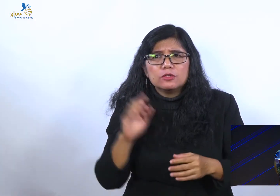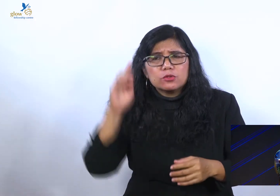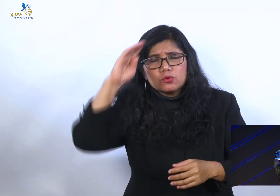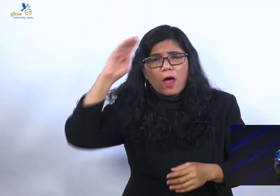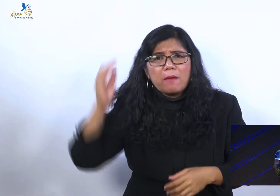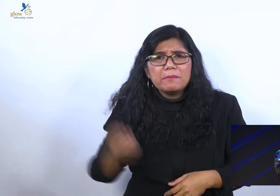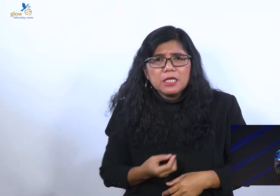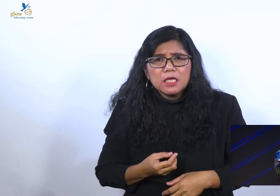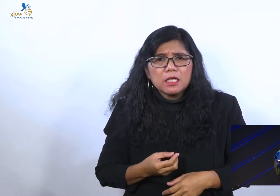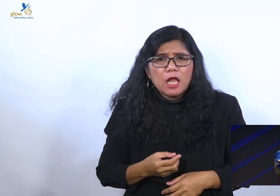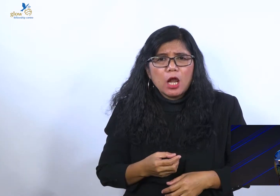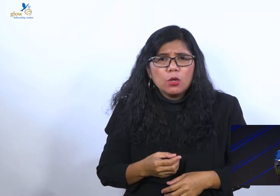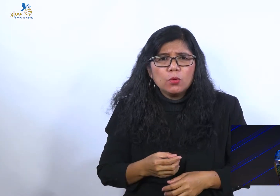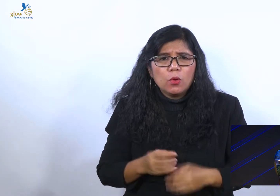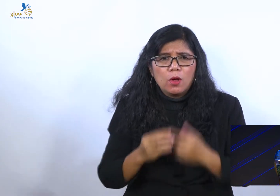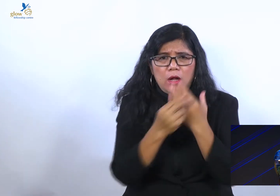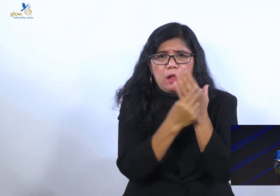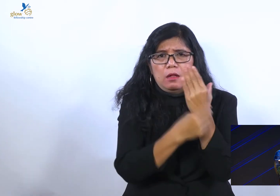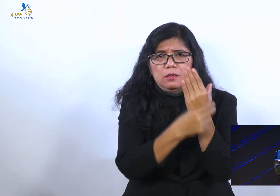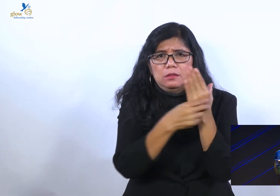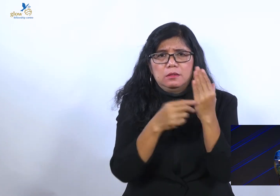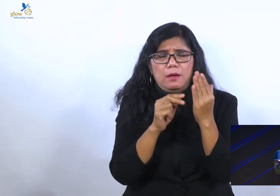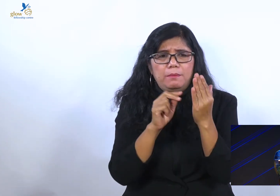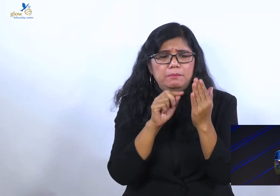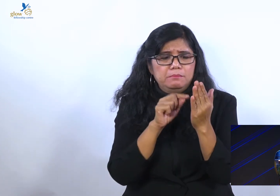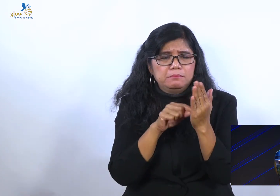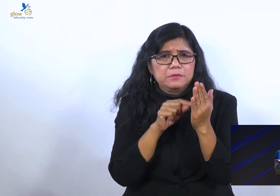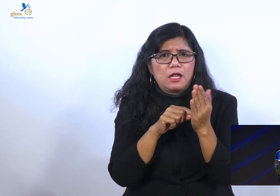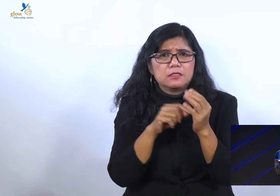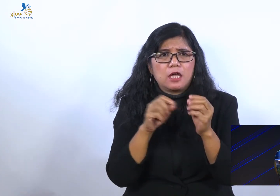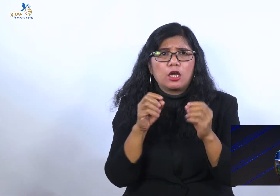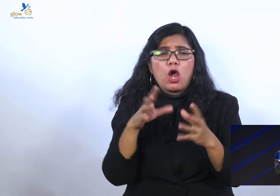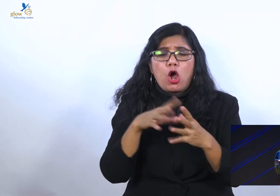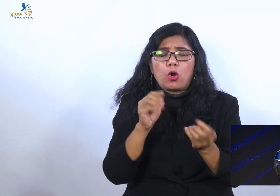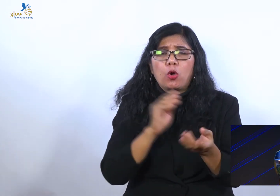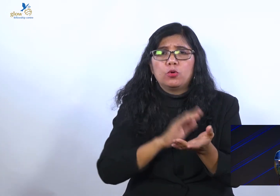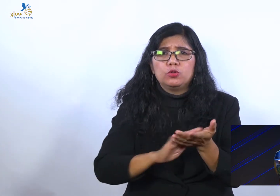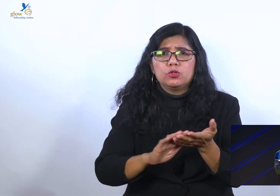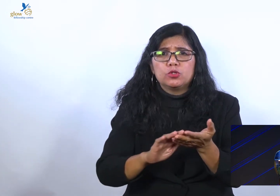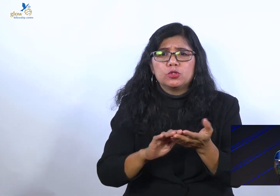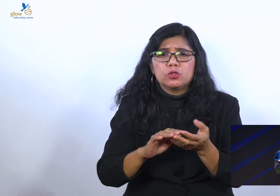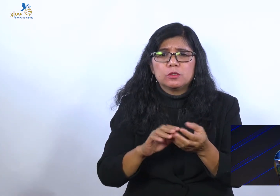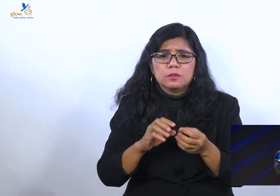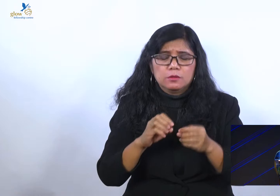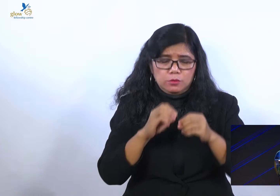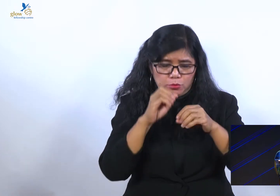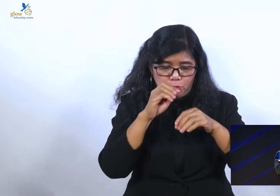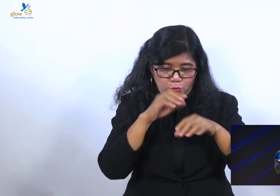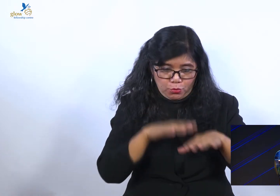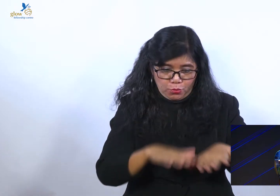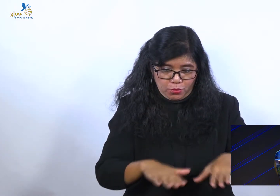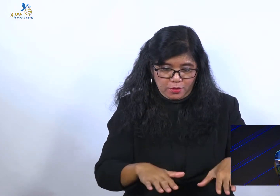kamu. Lalu dengan bangga, dengan pengertian yang mendalam, Maria bilang begini,